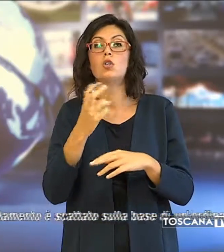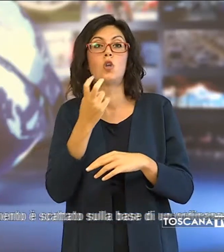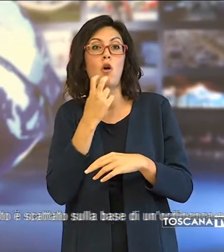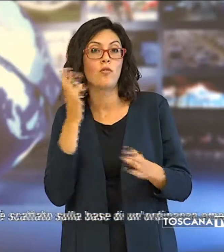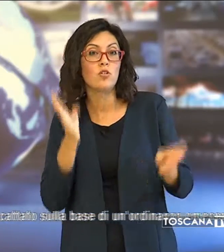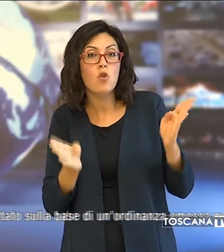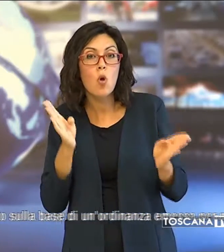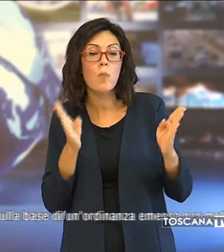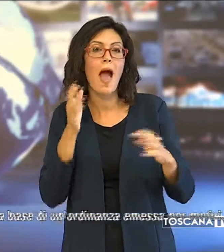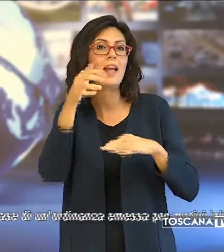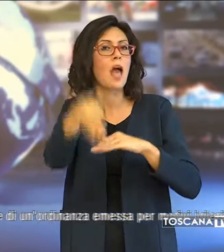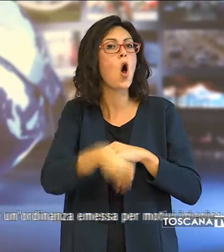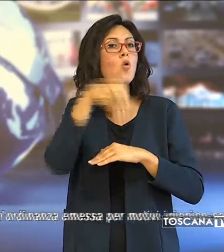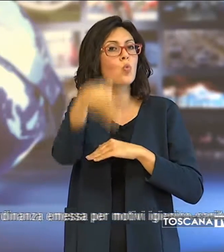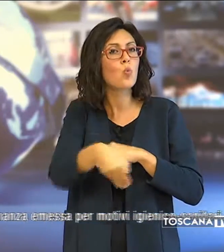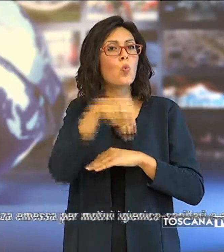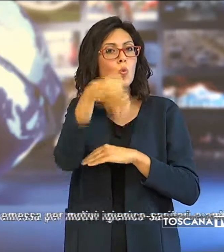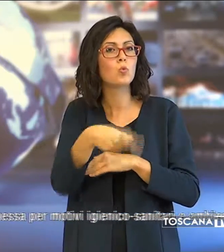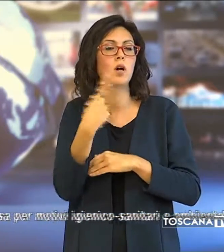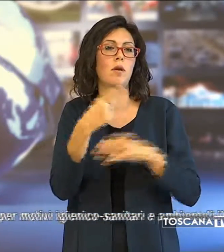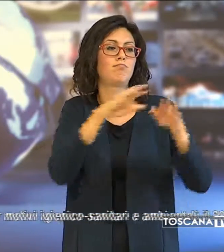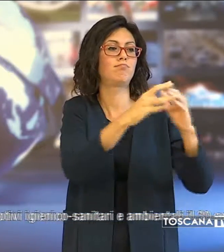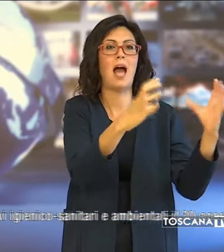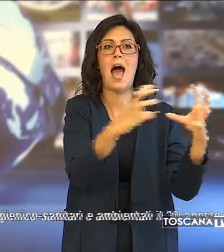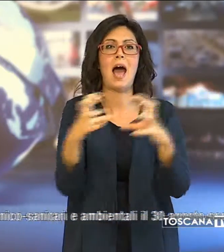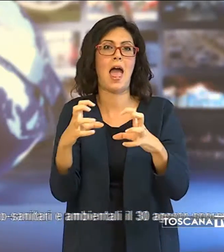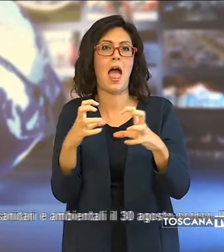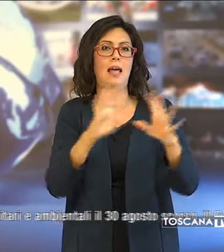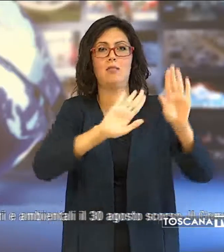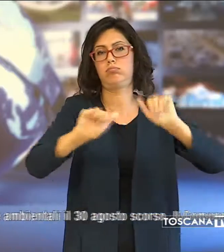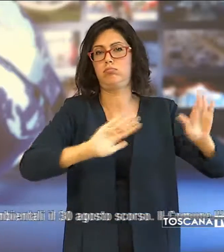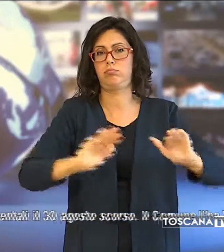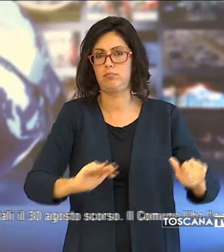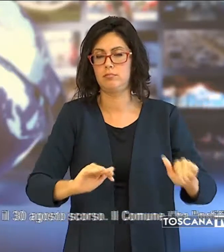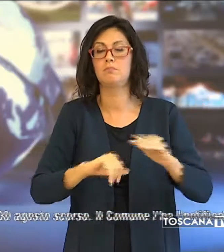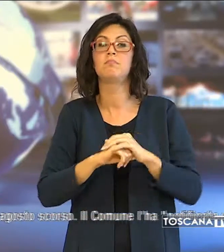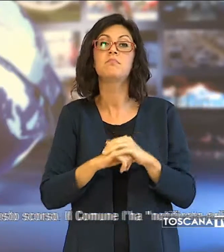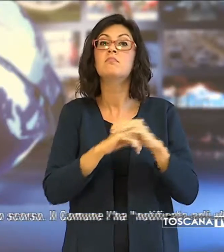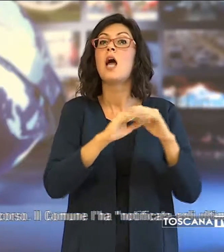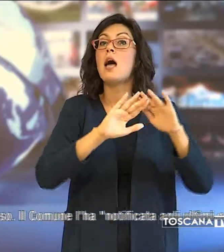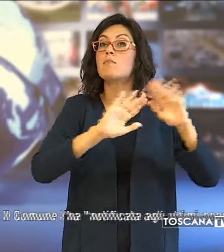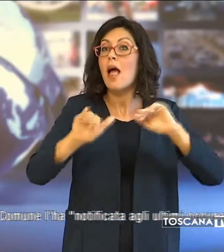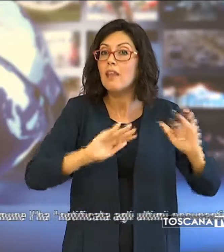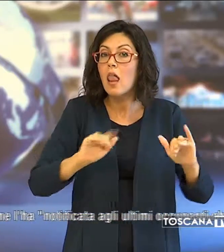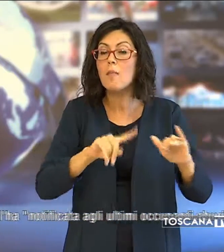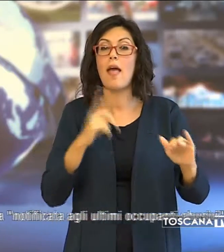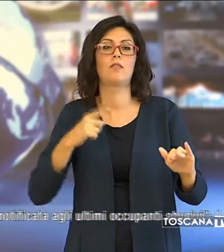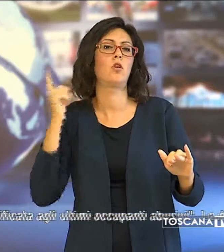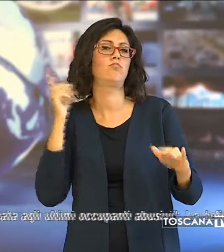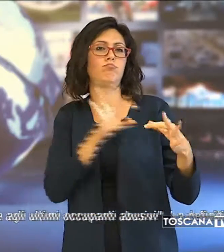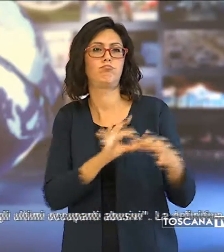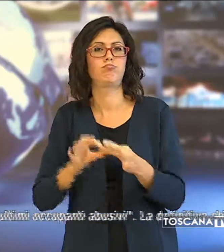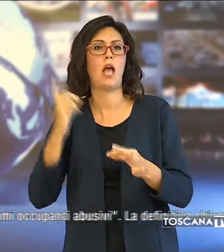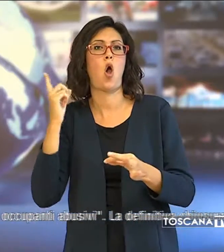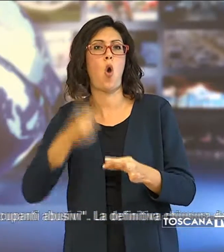ruspe delle ditte per abbattere le baracche. Lo smantellamento è scattato sulla base di un'ordinanza